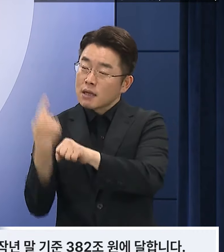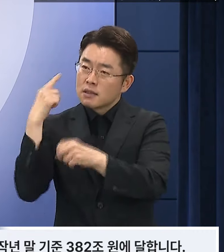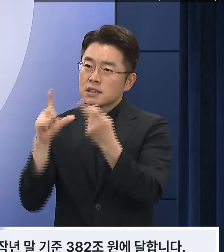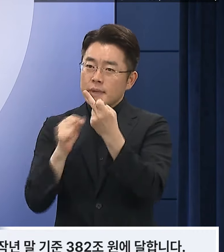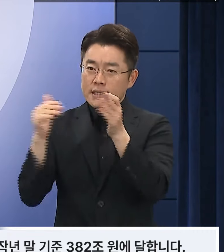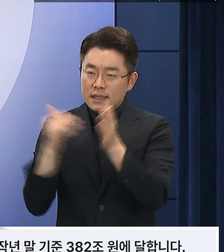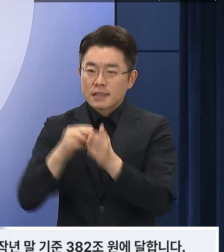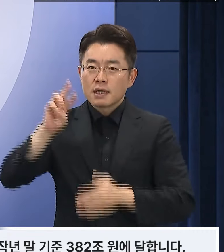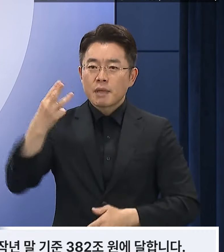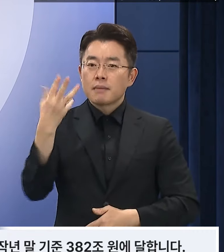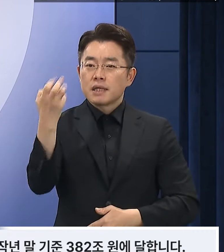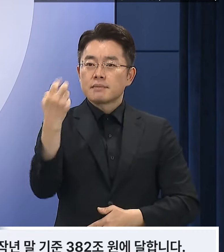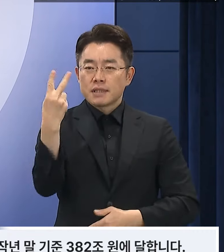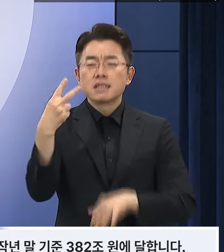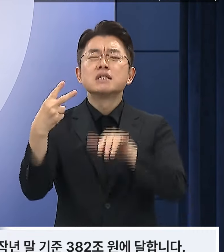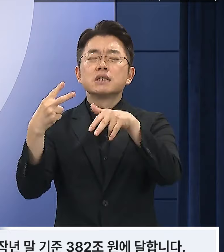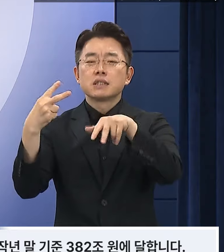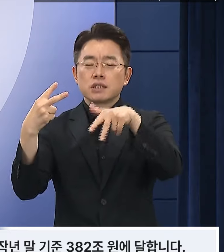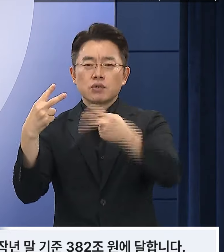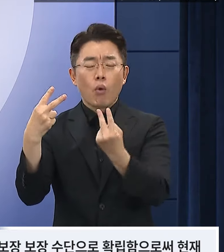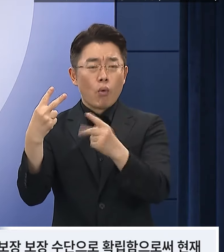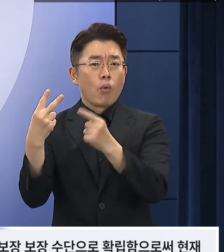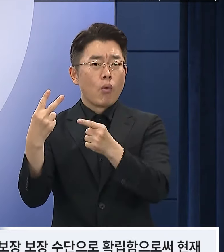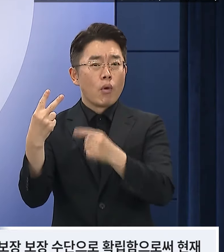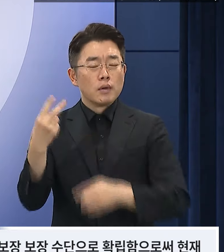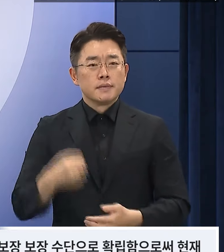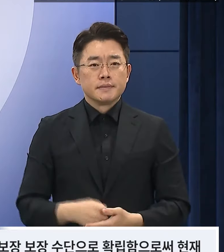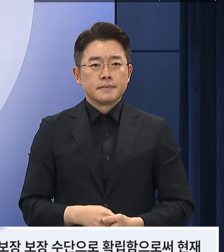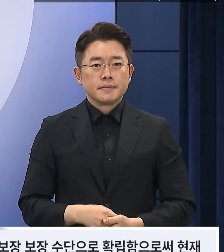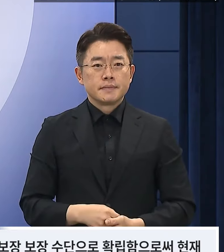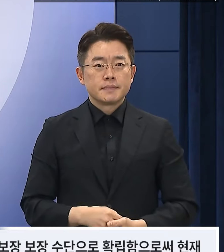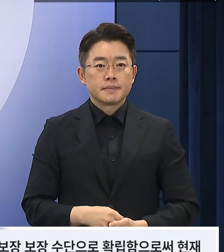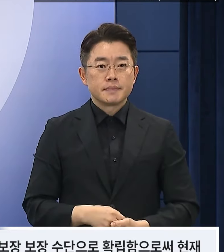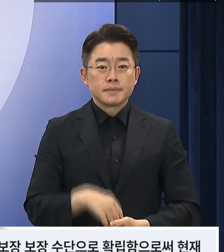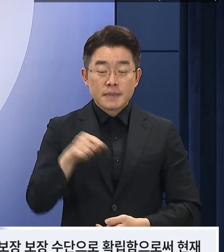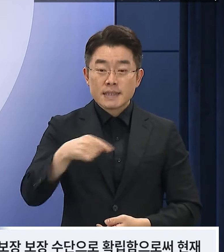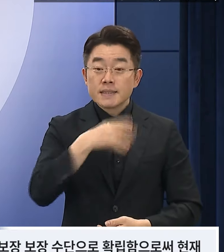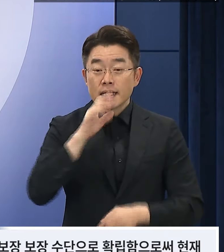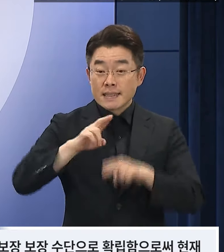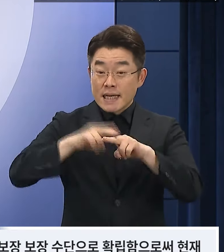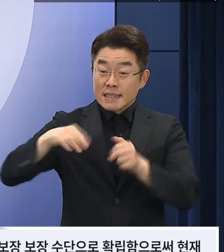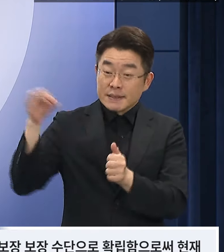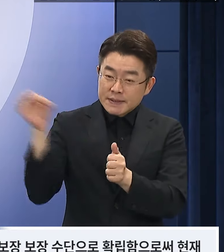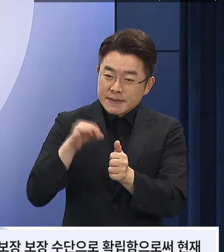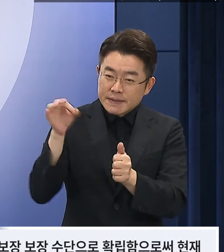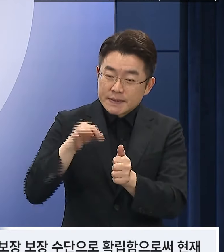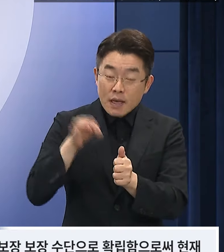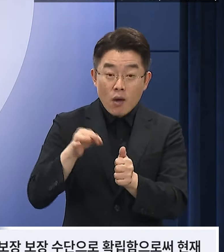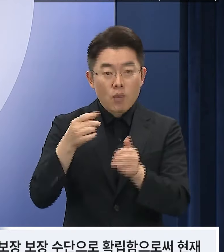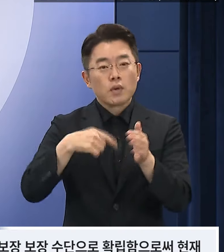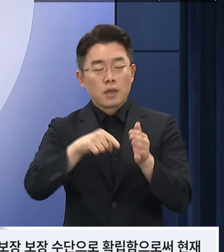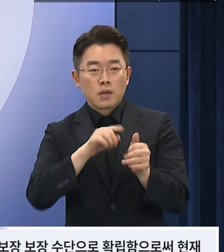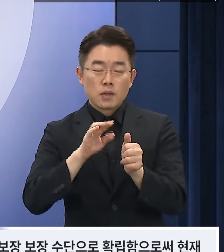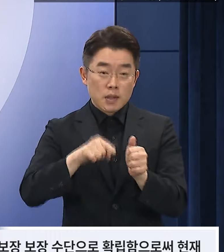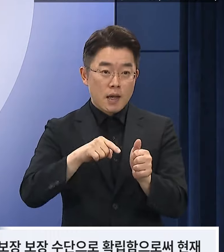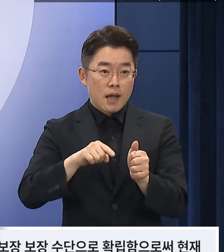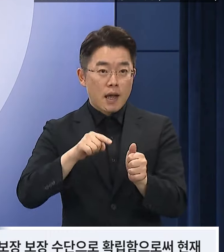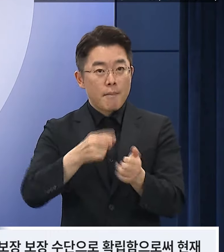382조 원에 달합니다. 퇴직연금을 더욱 내실화하여 실질적인 노후소득